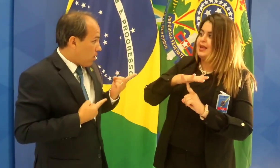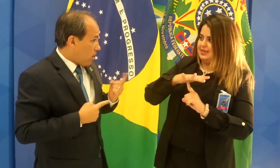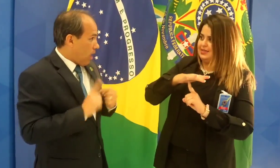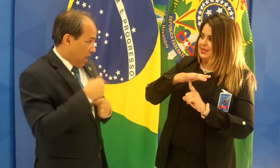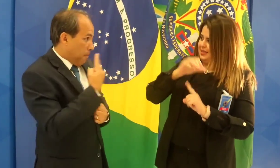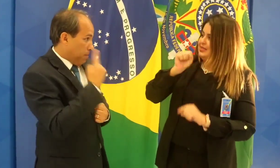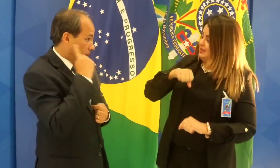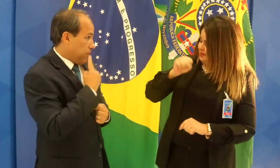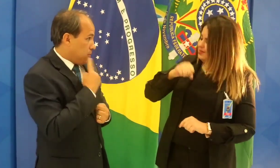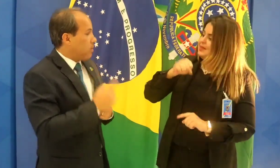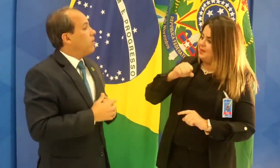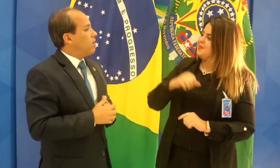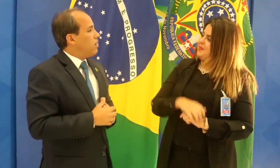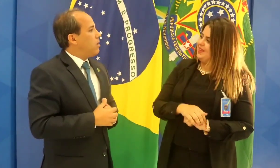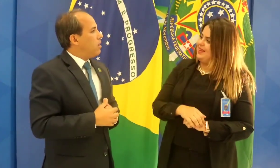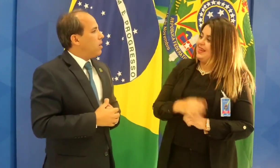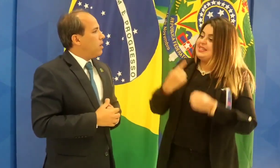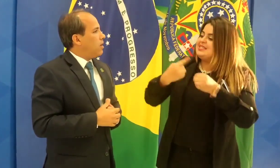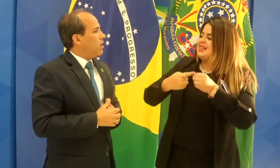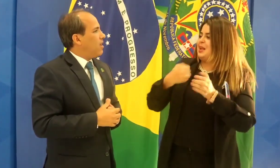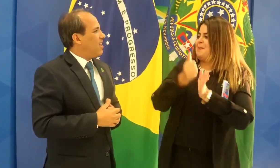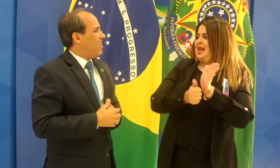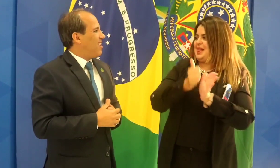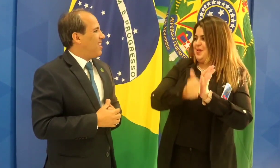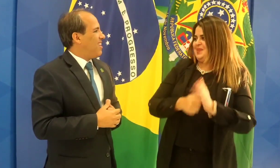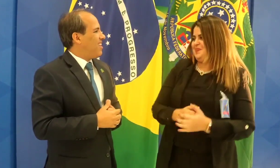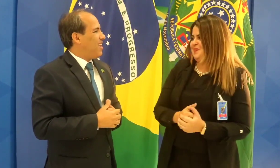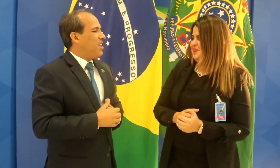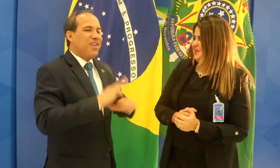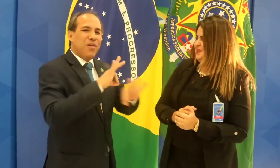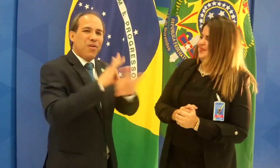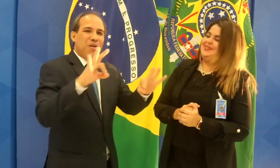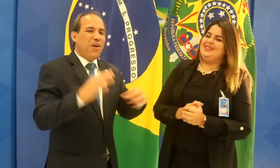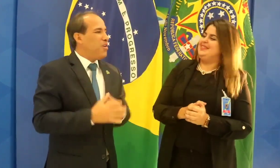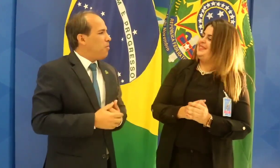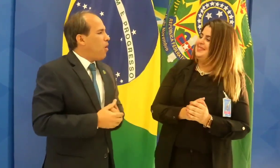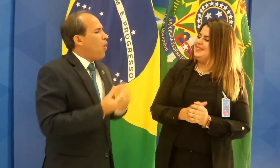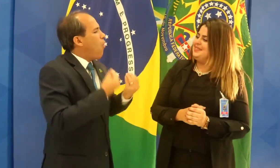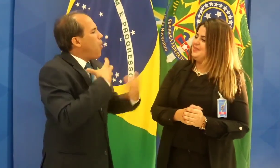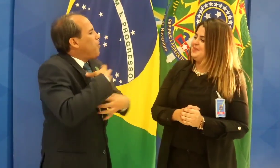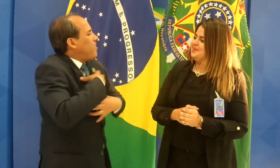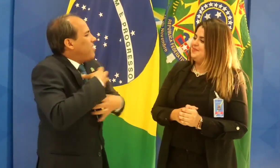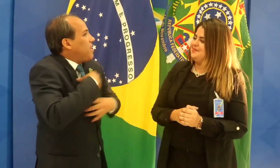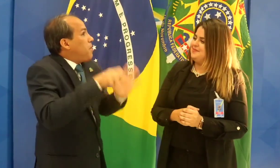Paraná eu sou a única vereadora surda, sim, cidade de Paranaguá, o qual eu resido